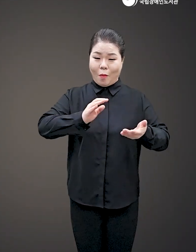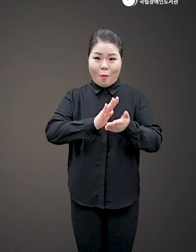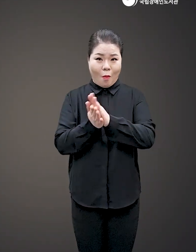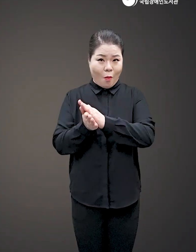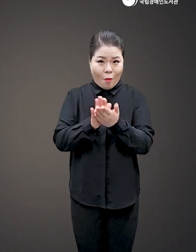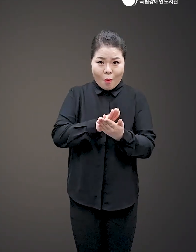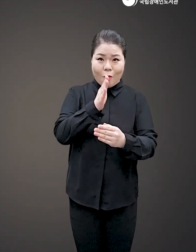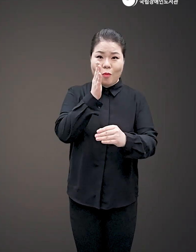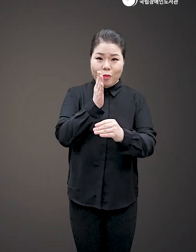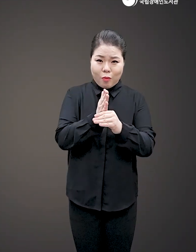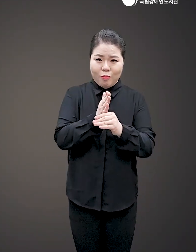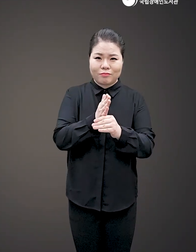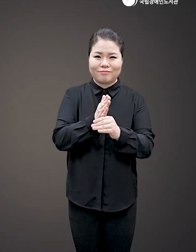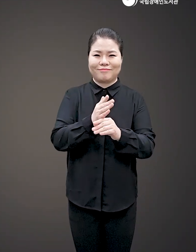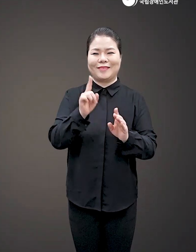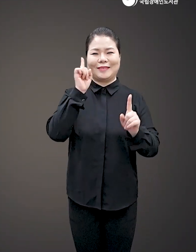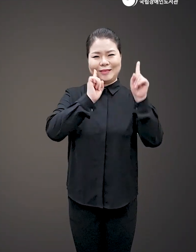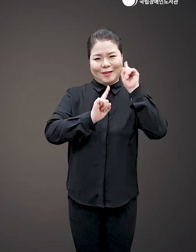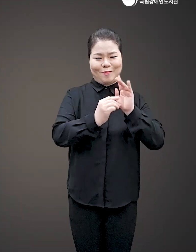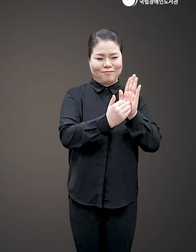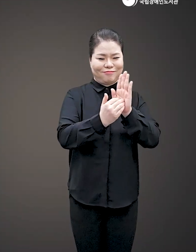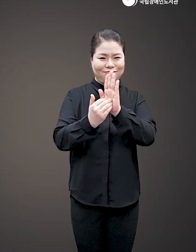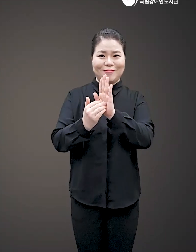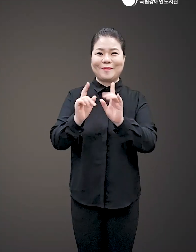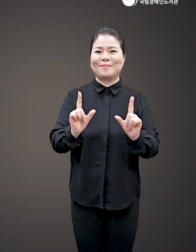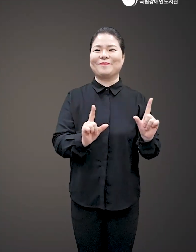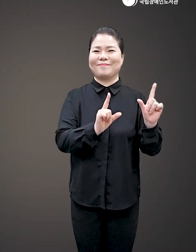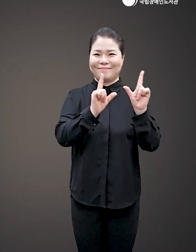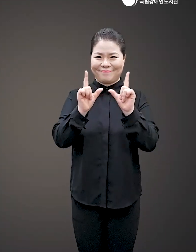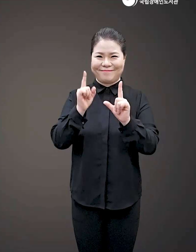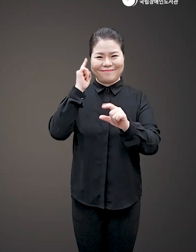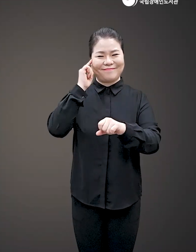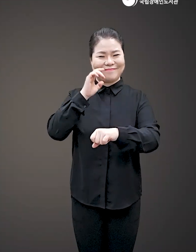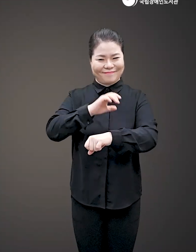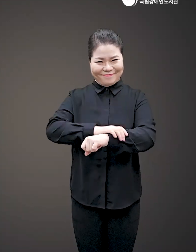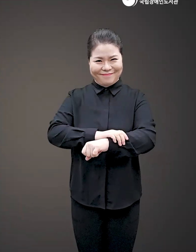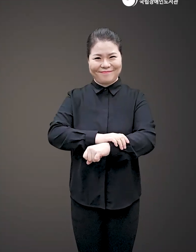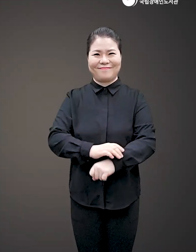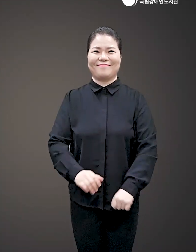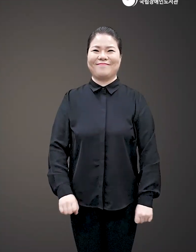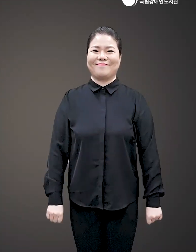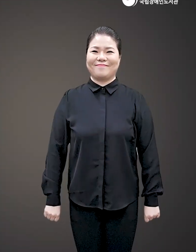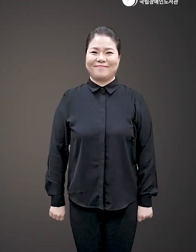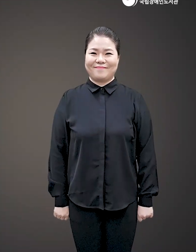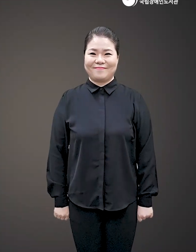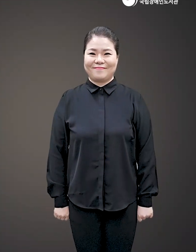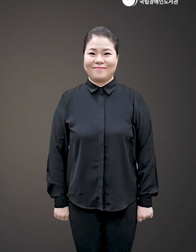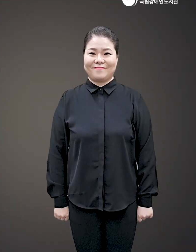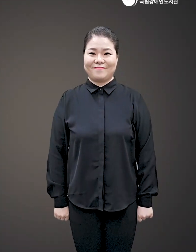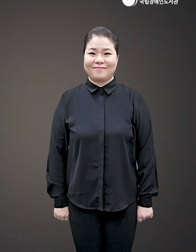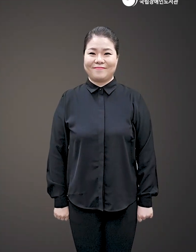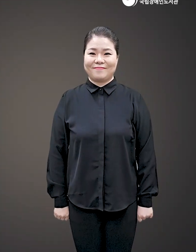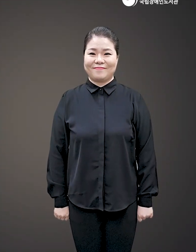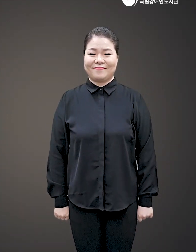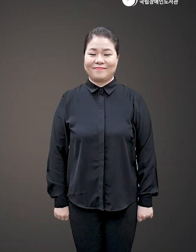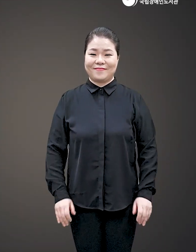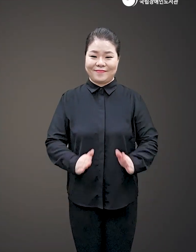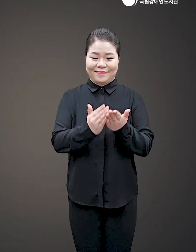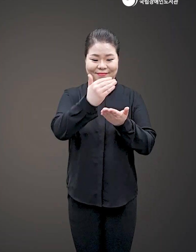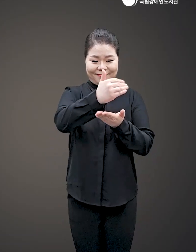사람과 세상 속에서 그나마 상처받지 않고 사는 지혜다 본문 중에서